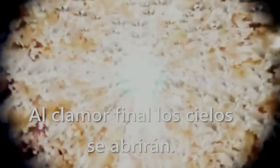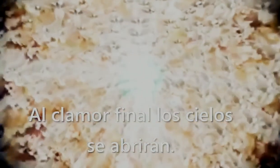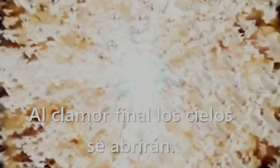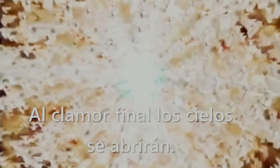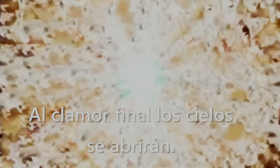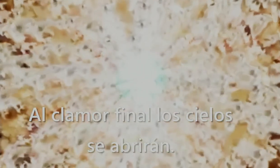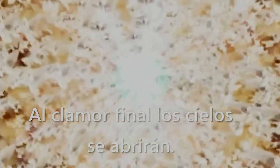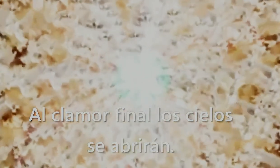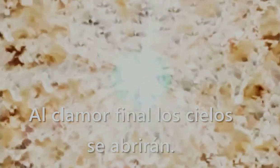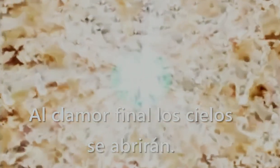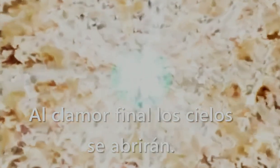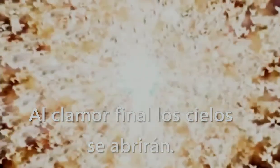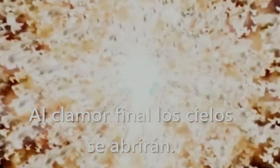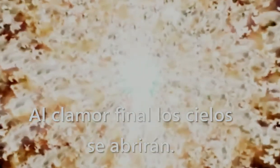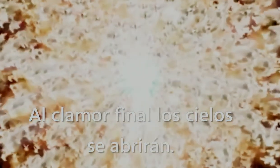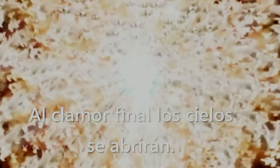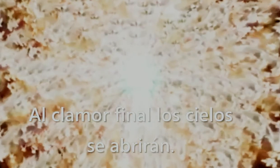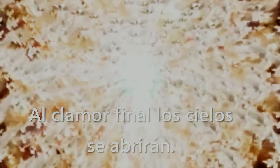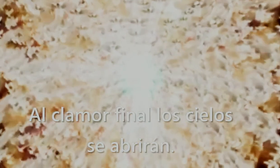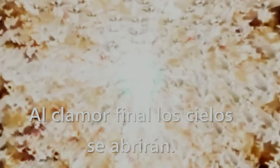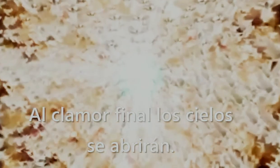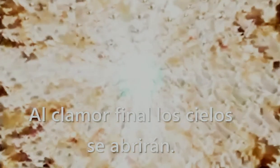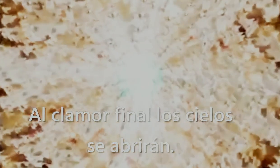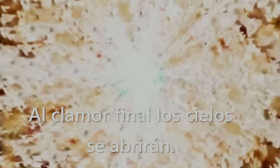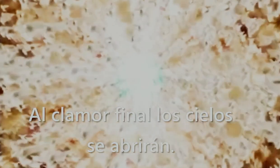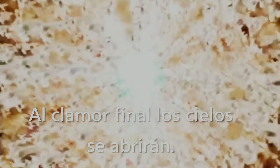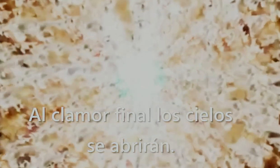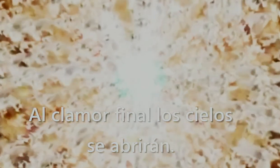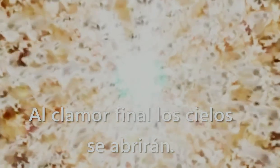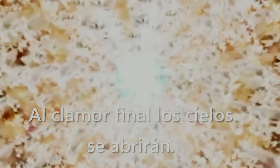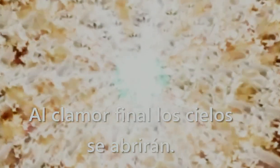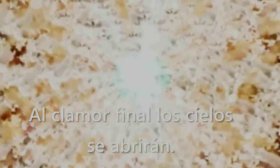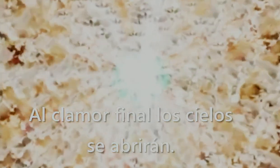Los cielos se abrirán